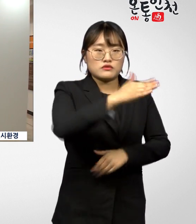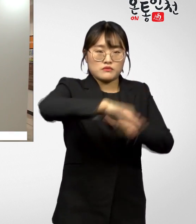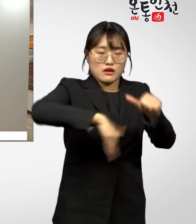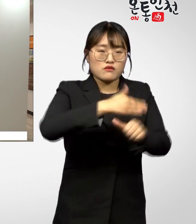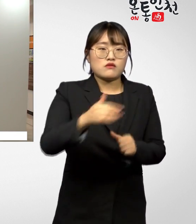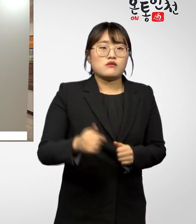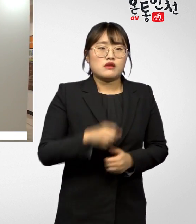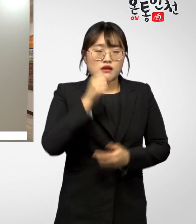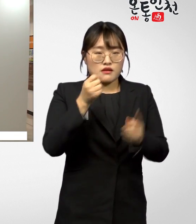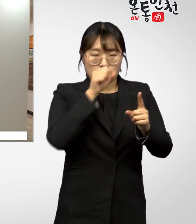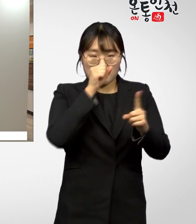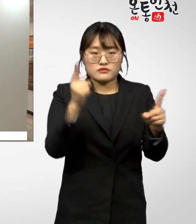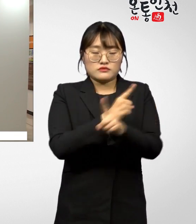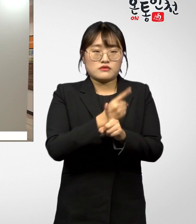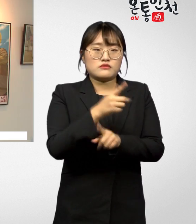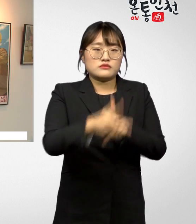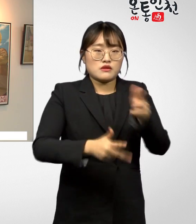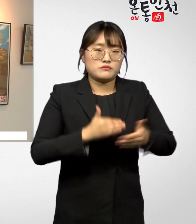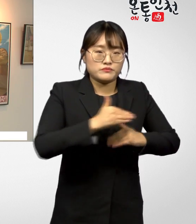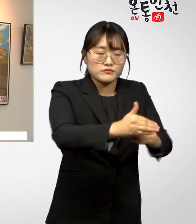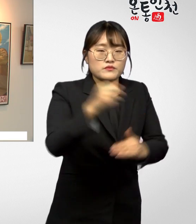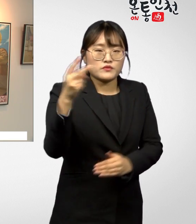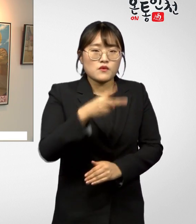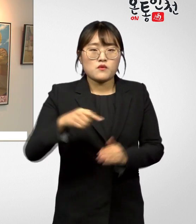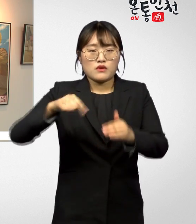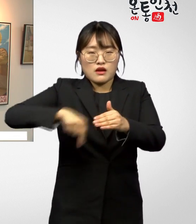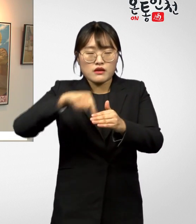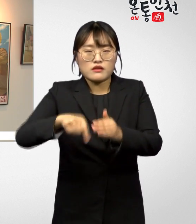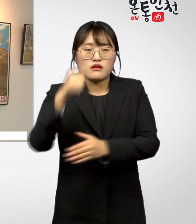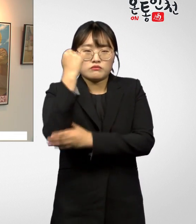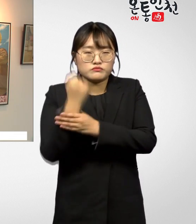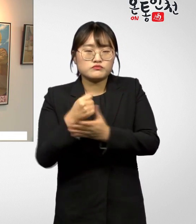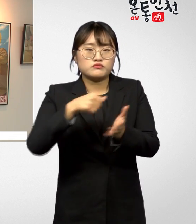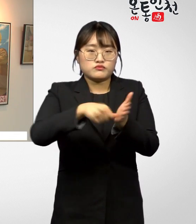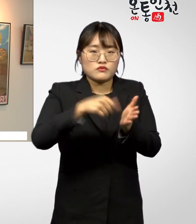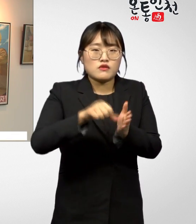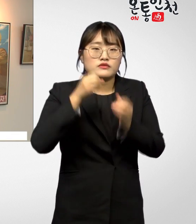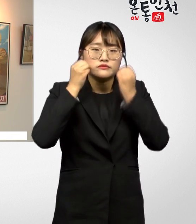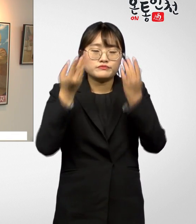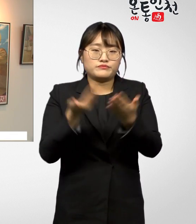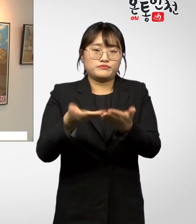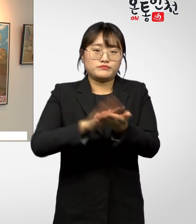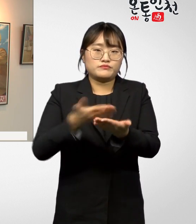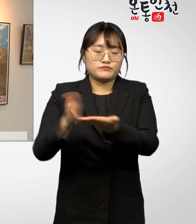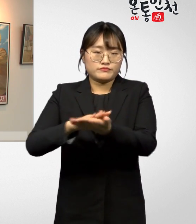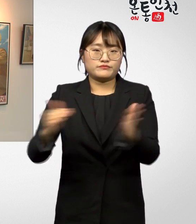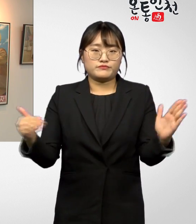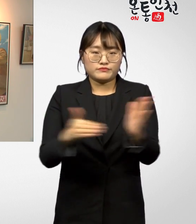전시환경 개선사업을 진행하고 노후 전시물과 전시관 시설 등을 개선했습니다.